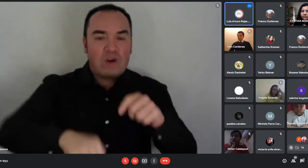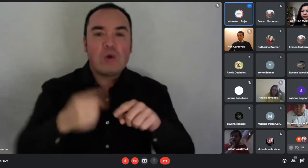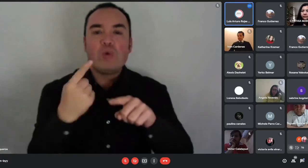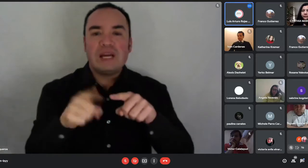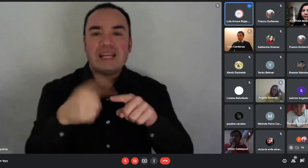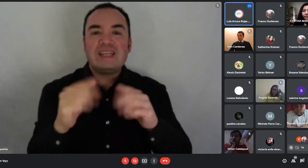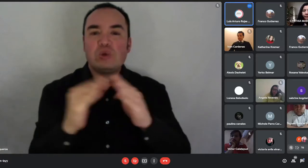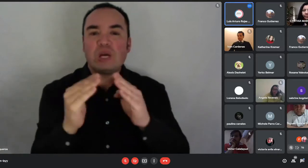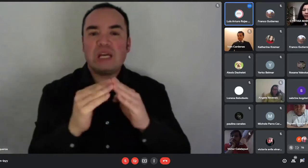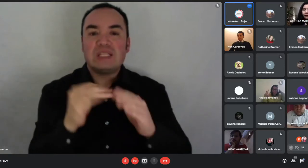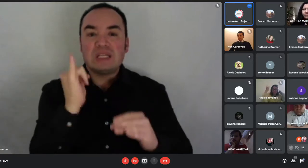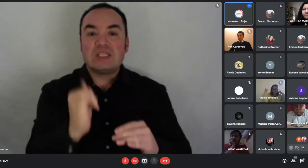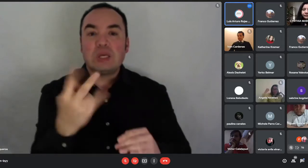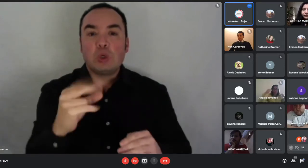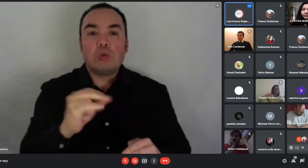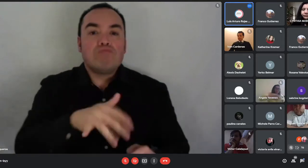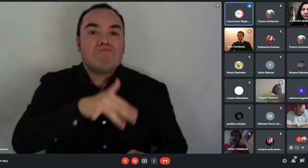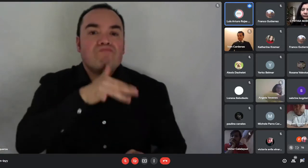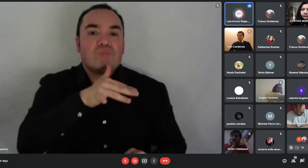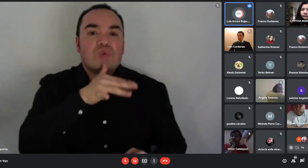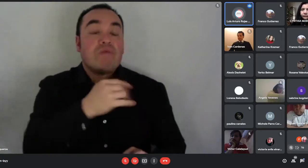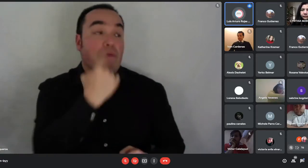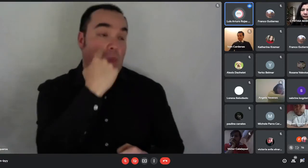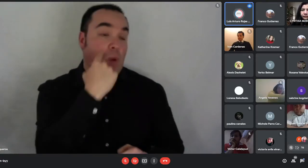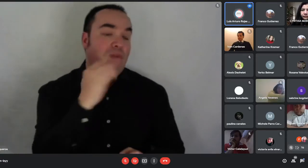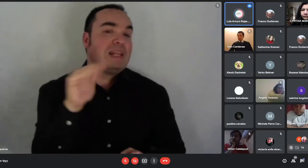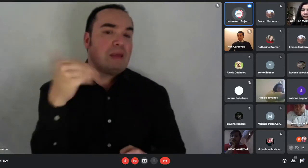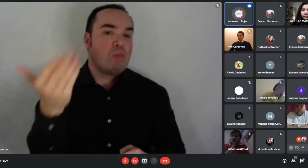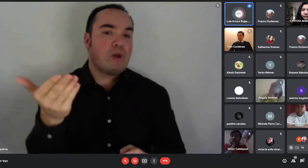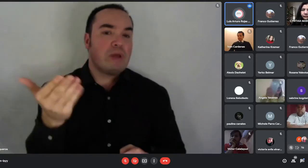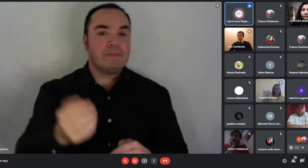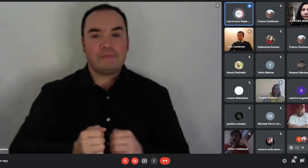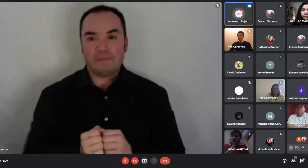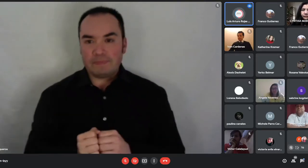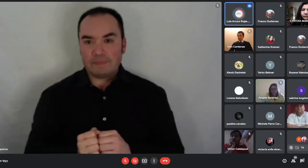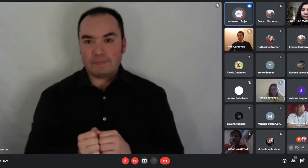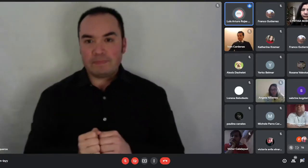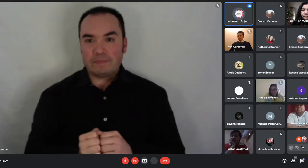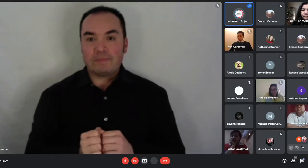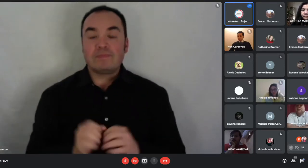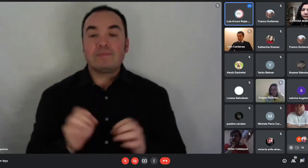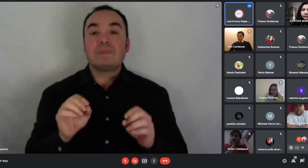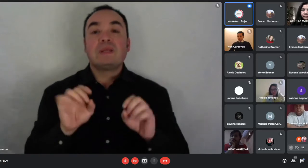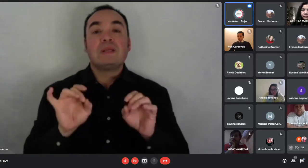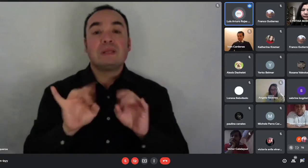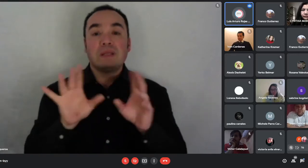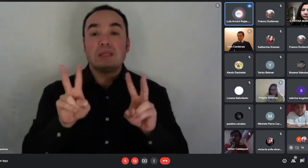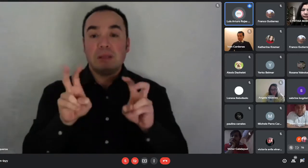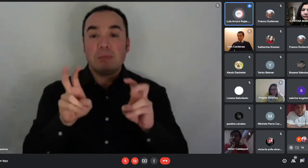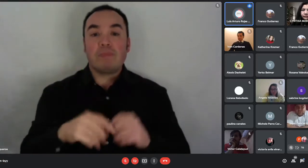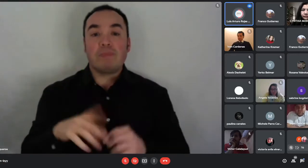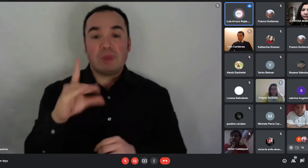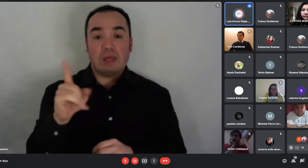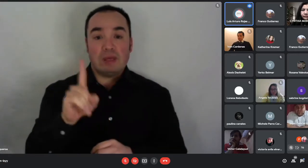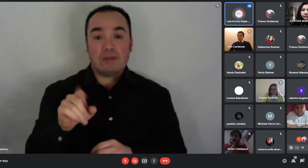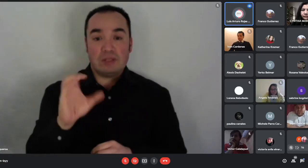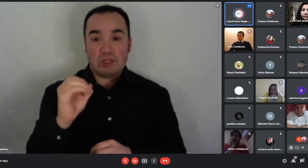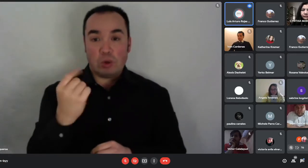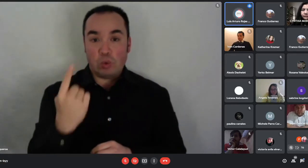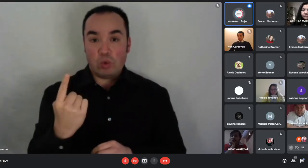En el caso del DS-01, si alguien tuviese la posibilidad de postular a construcción en sitio propio, ya sea porque tiene alguna